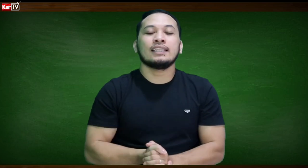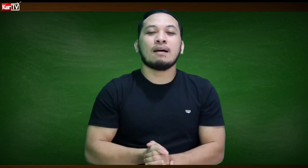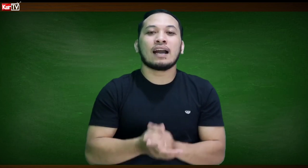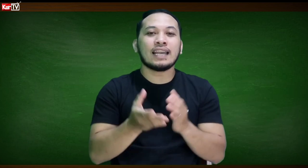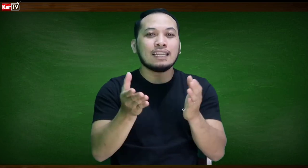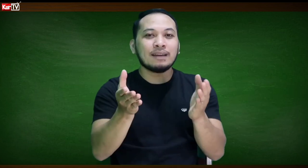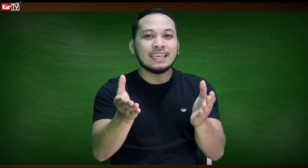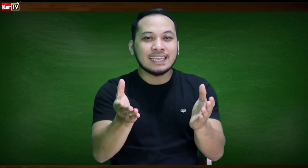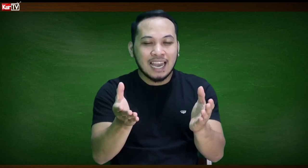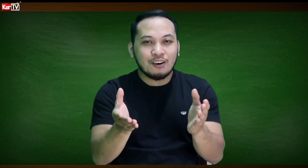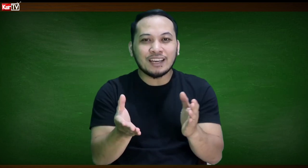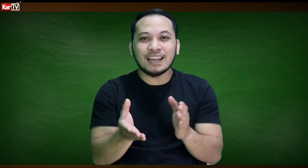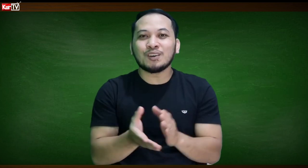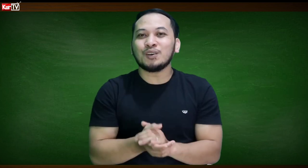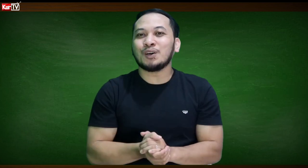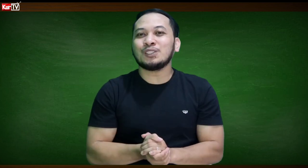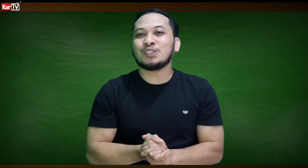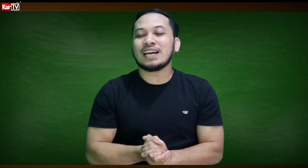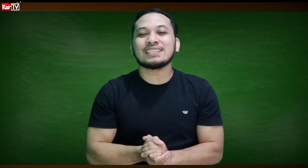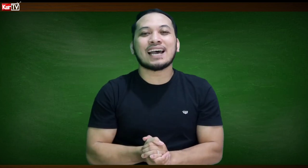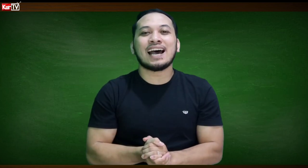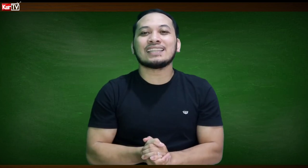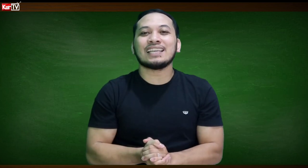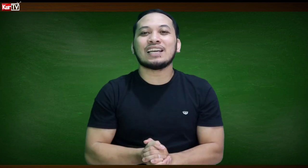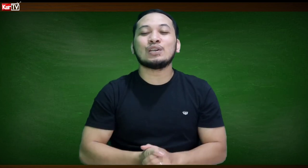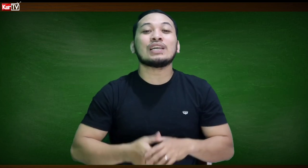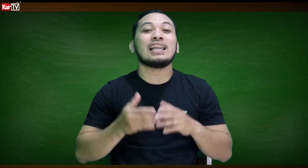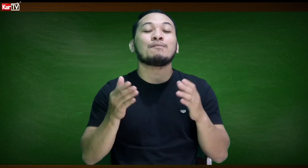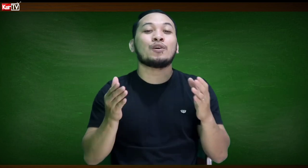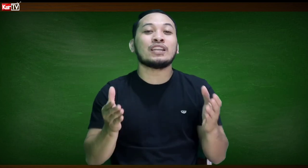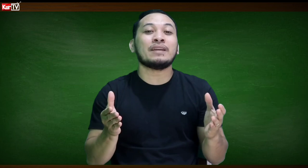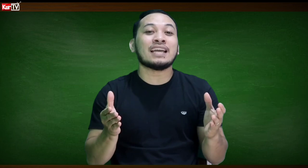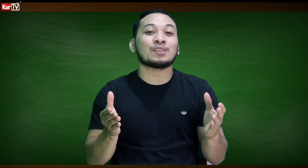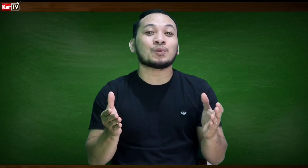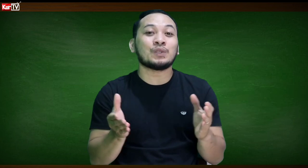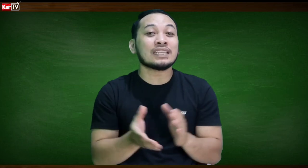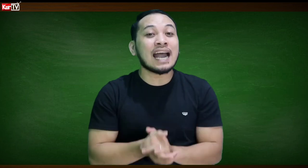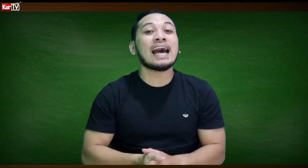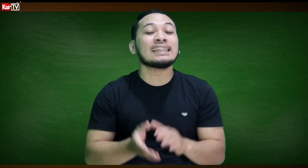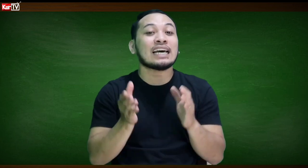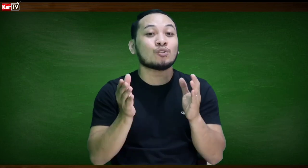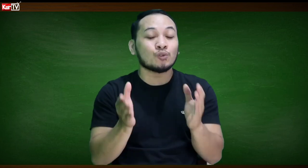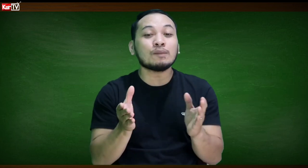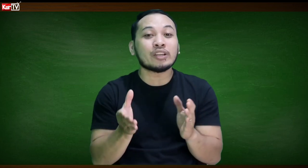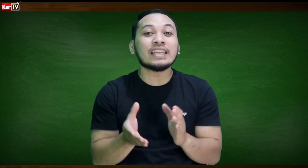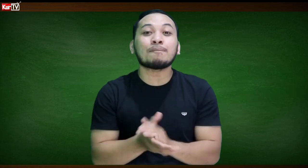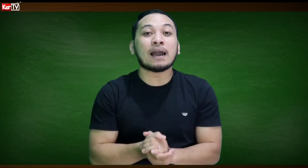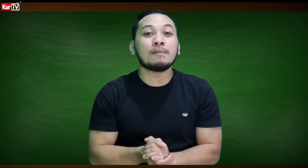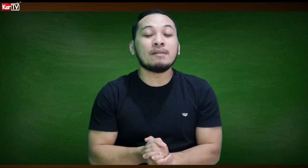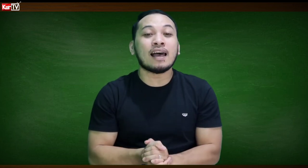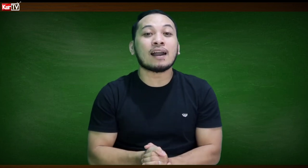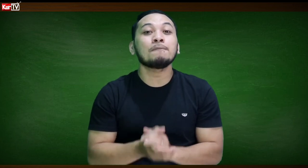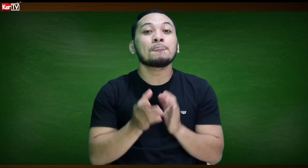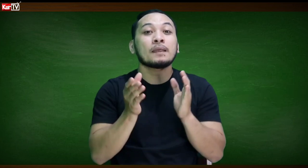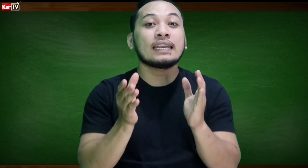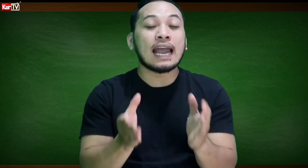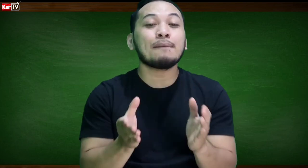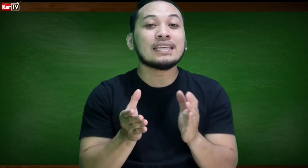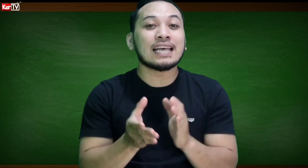Di ba? Kaya naman, ikaw na nanonood dyan sa atin ngayon, alam po na may natutunan ka at natutunan mo rin ang pagbilang gamit